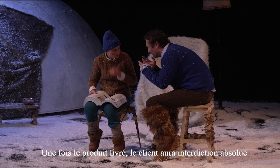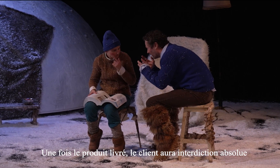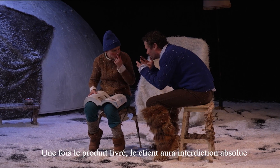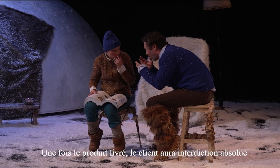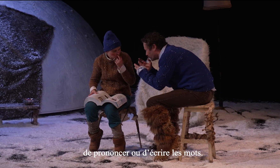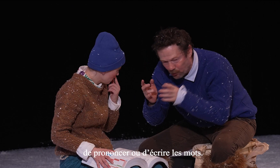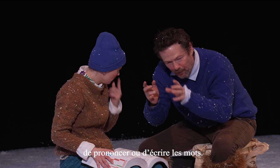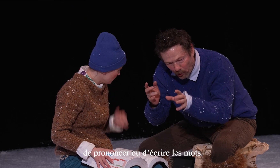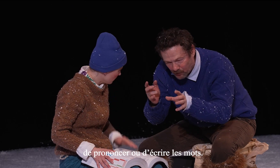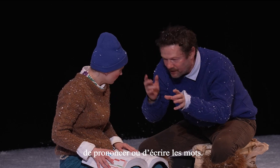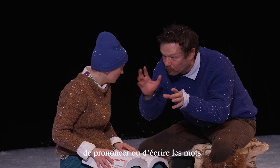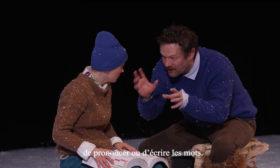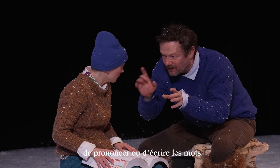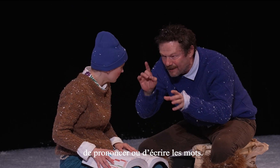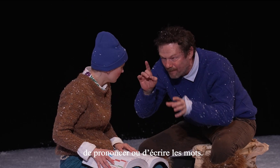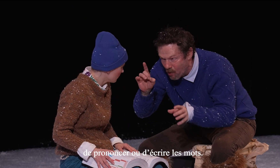interdiction absolue de prononcer ou d'écrire les mots.